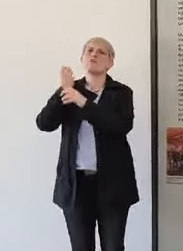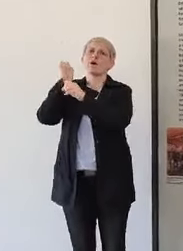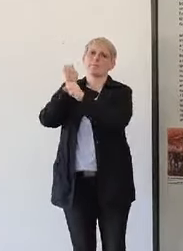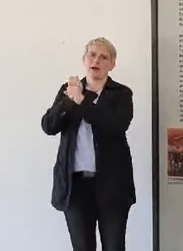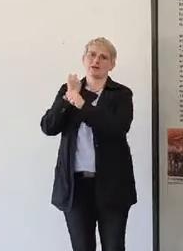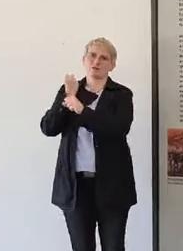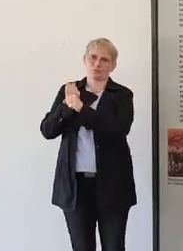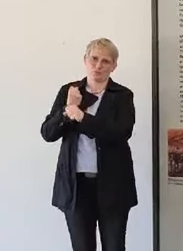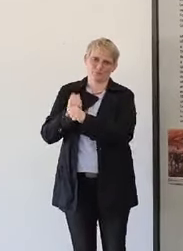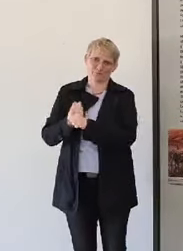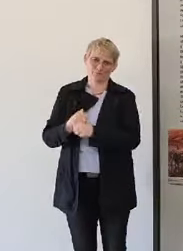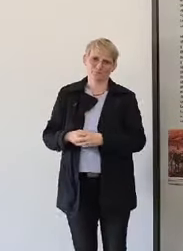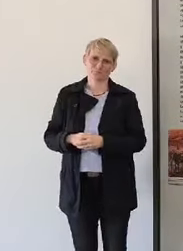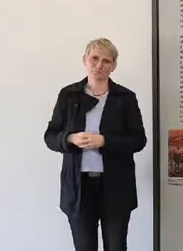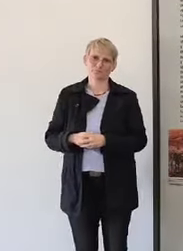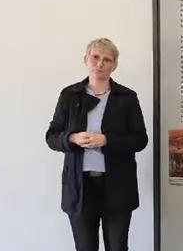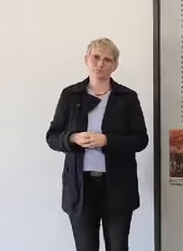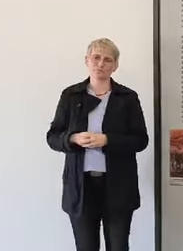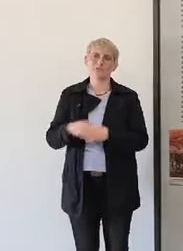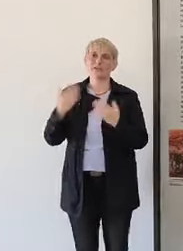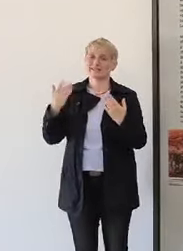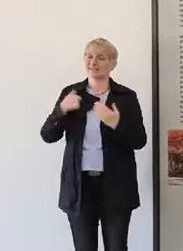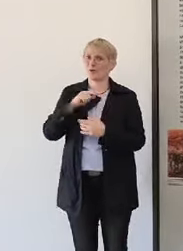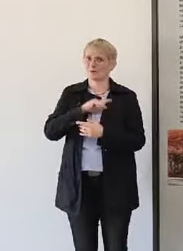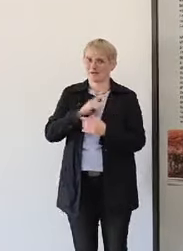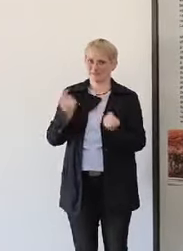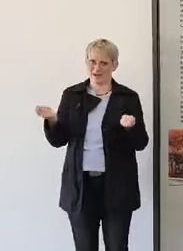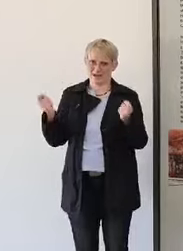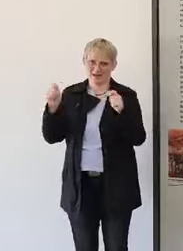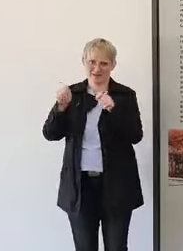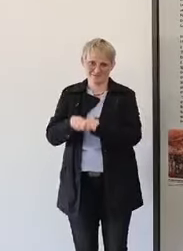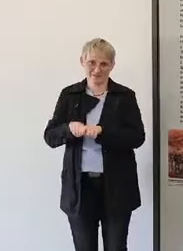Damit bin ich jetzt auch am Ende angekommen in meinem Themenrundgang.